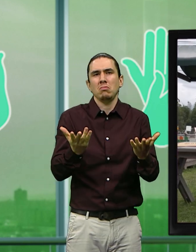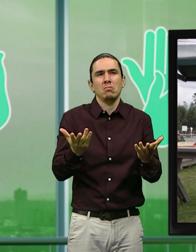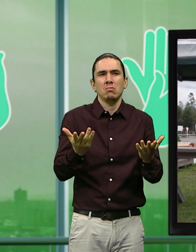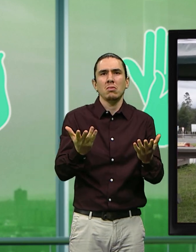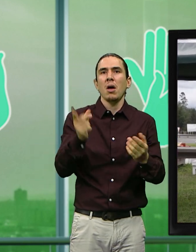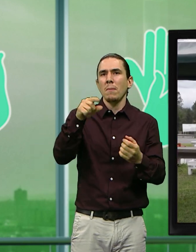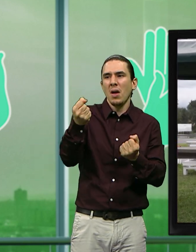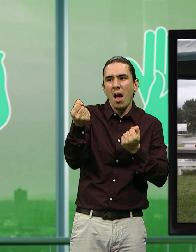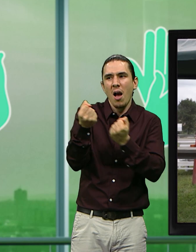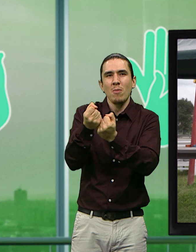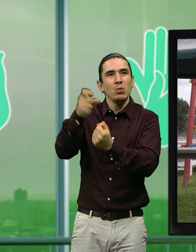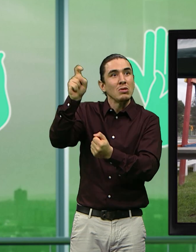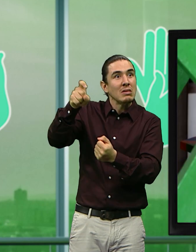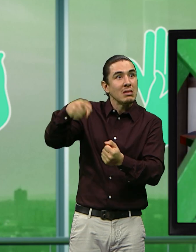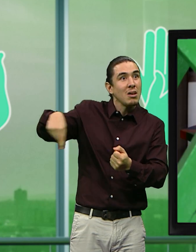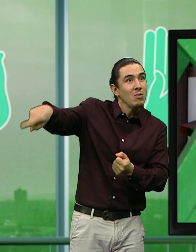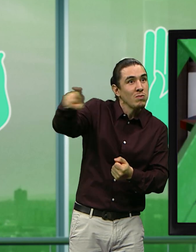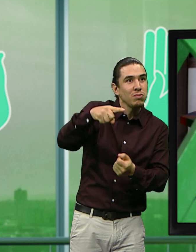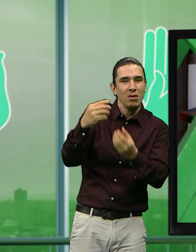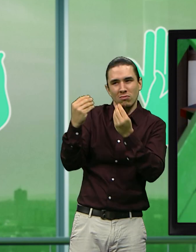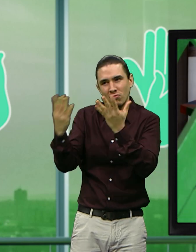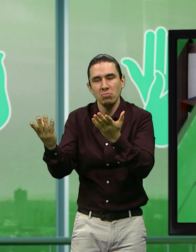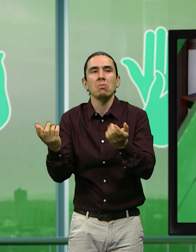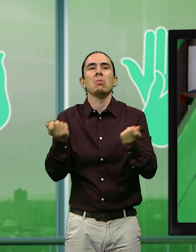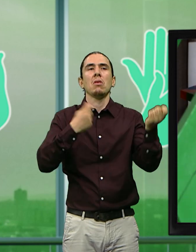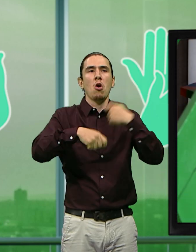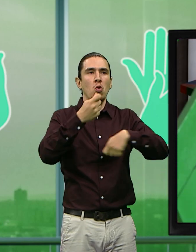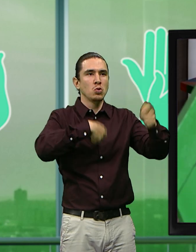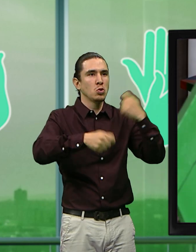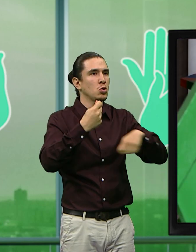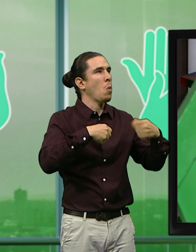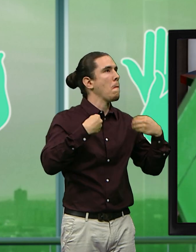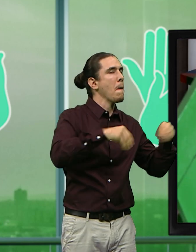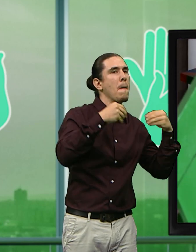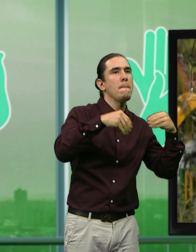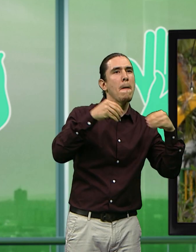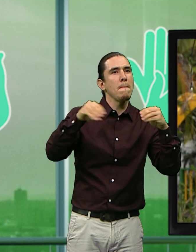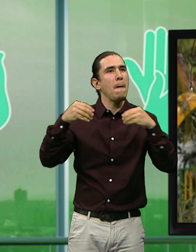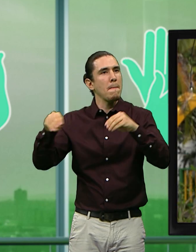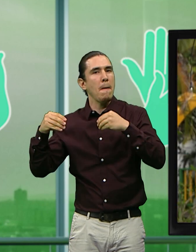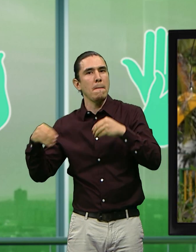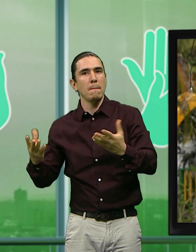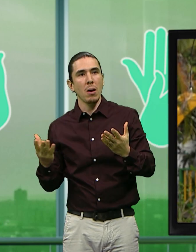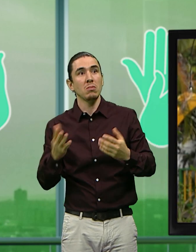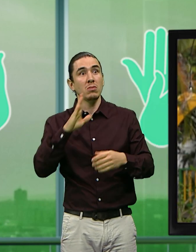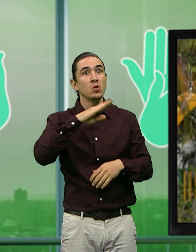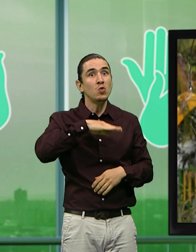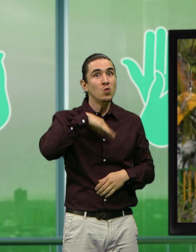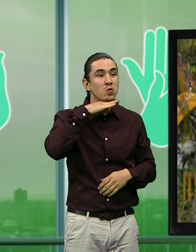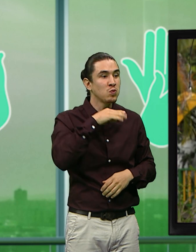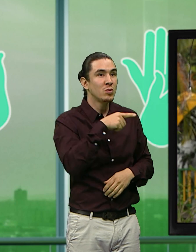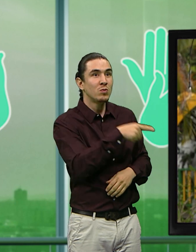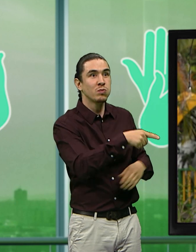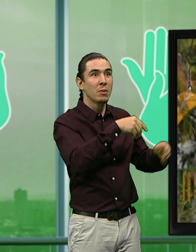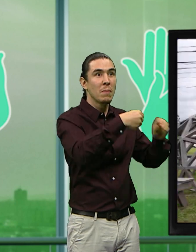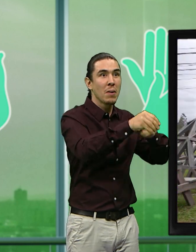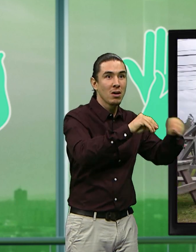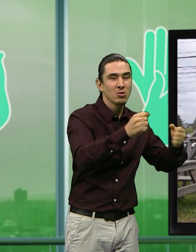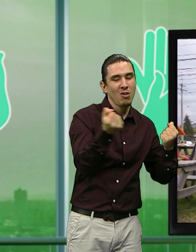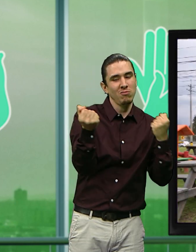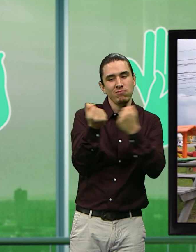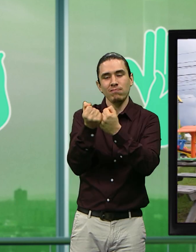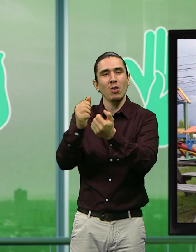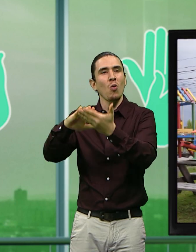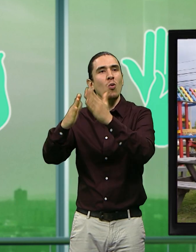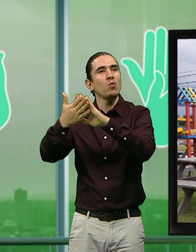donar a población vulnerable. Pero también parte de esto lo comercializamos. Y los excedentes que se generan